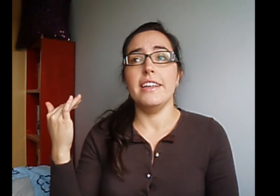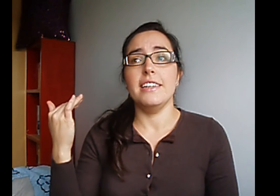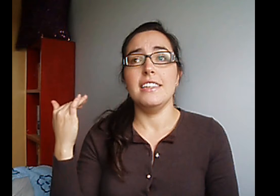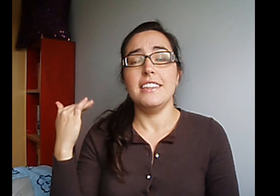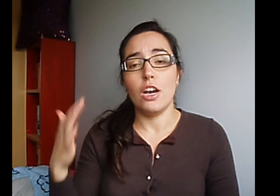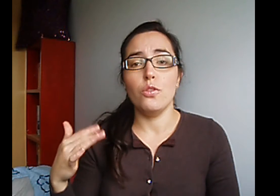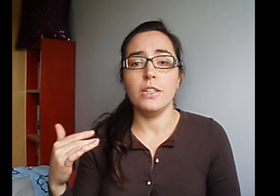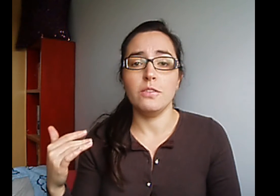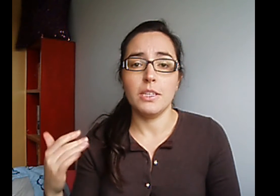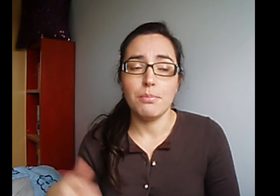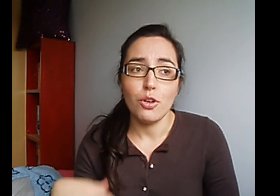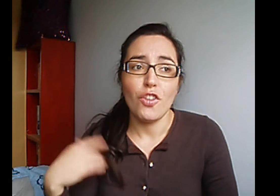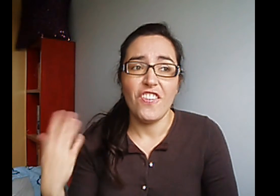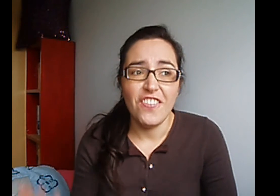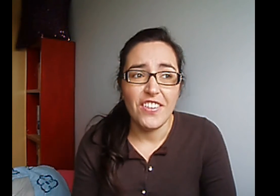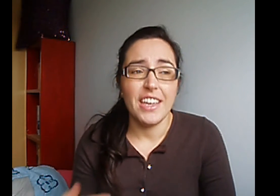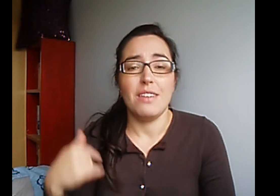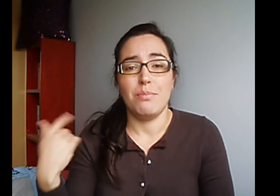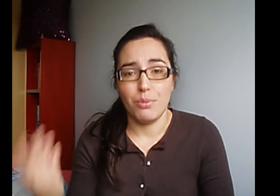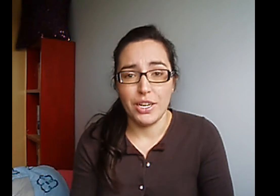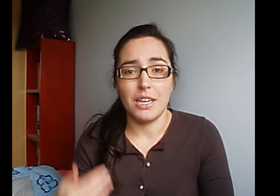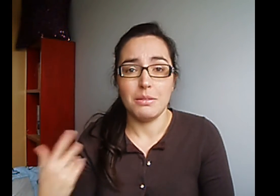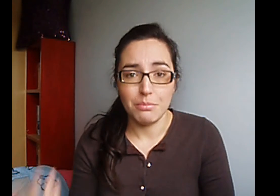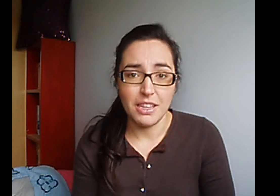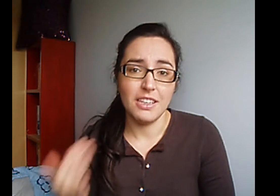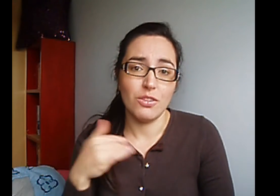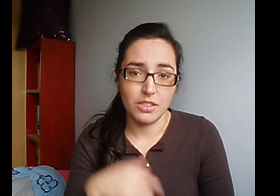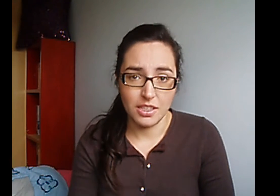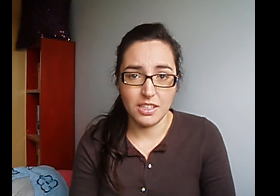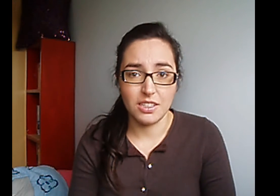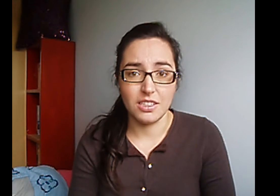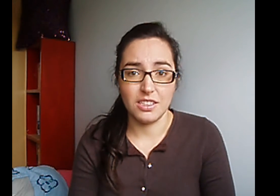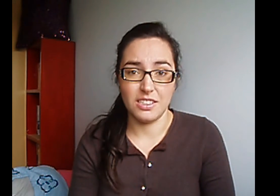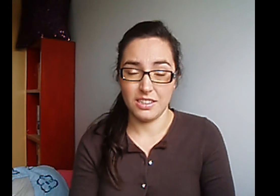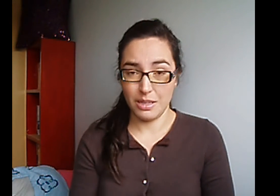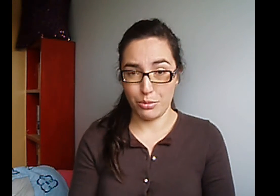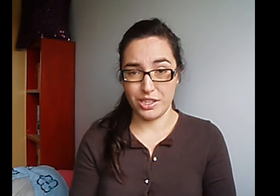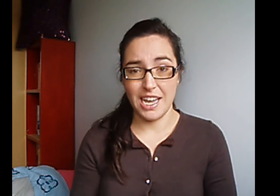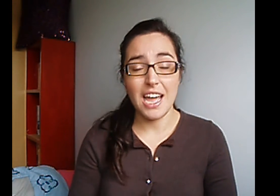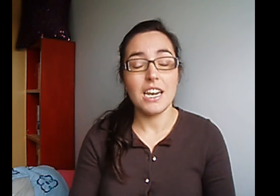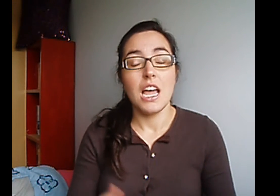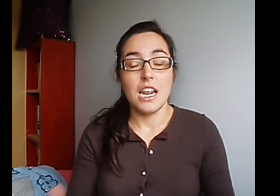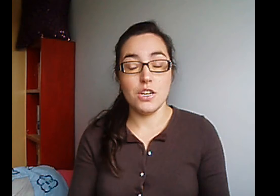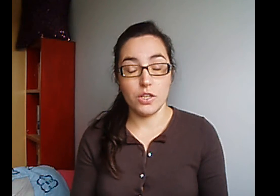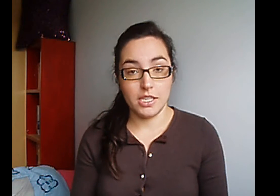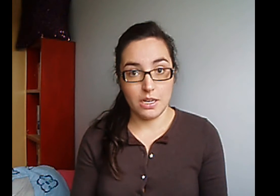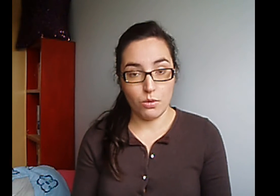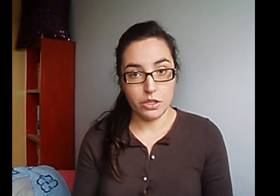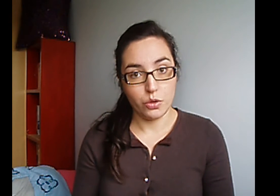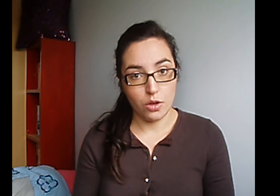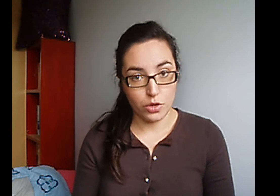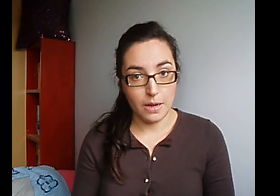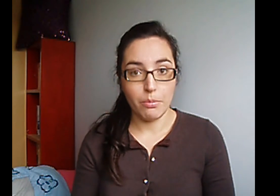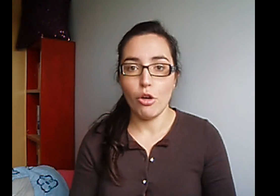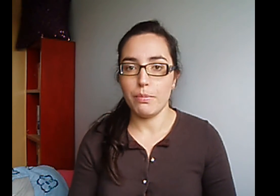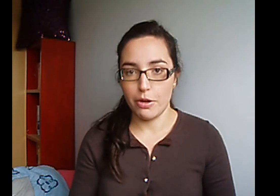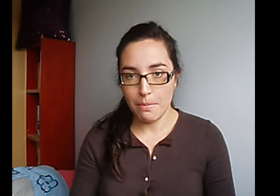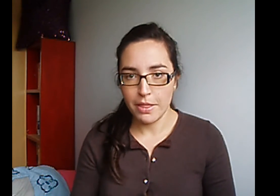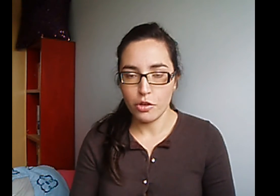Dejo durante un tiempo de poner vídeos y de postear No sé si ha vuelto con el blog, pero ha empezado con